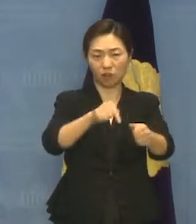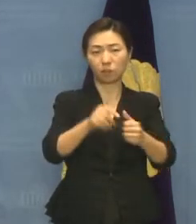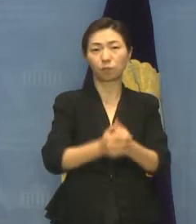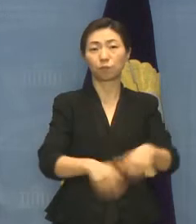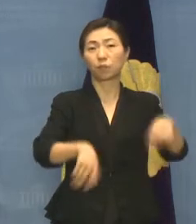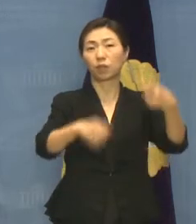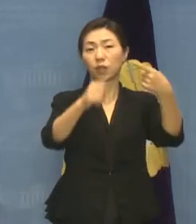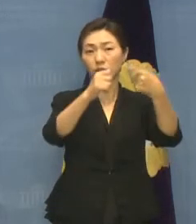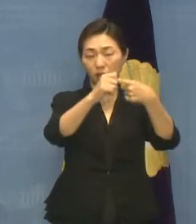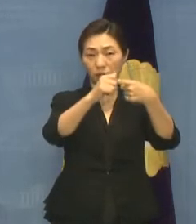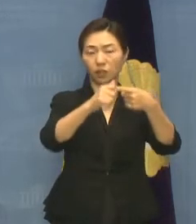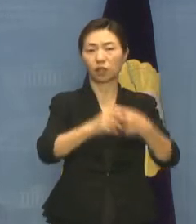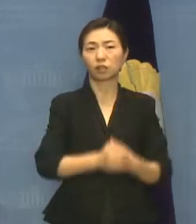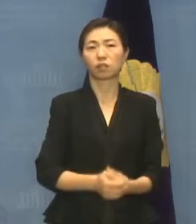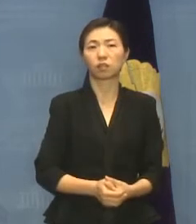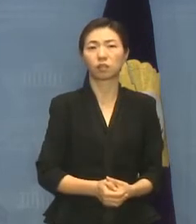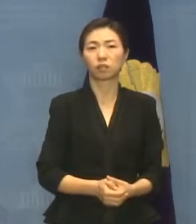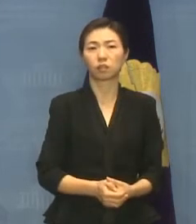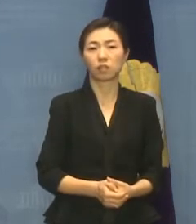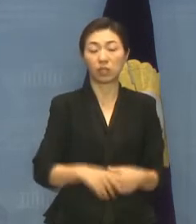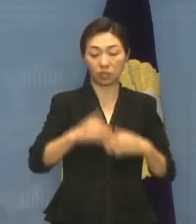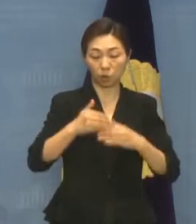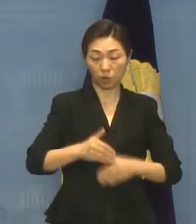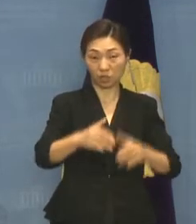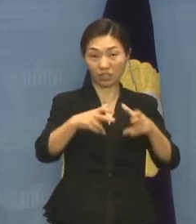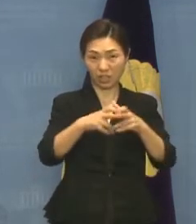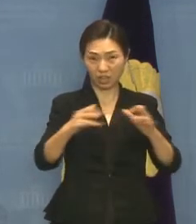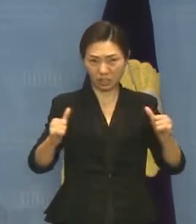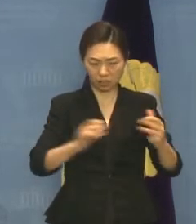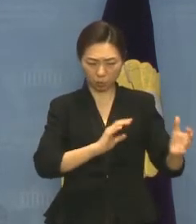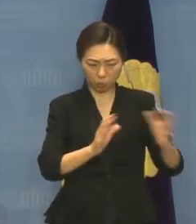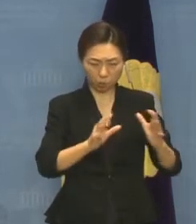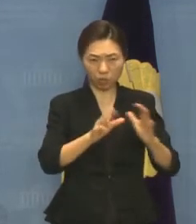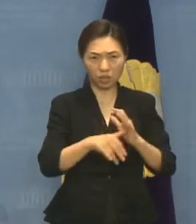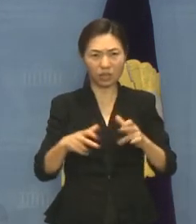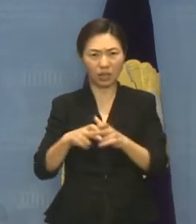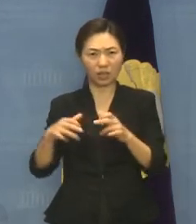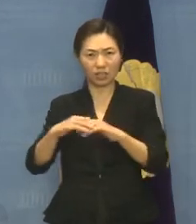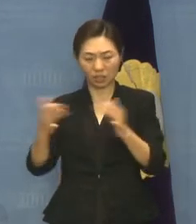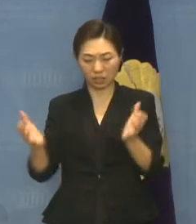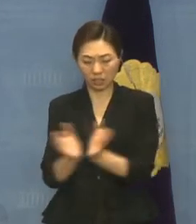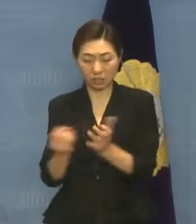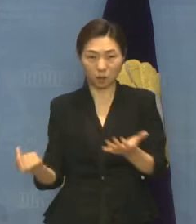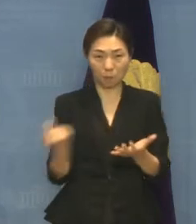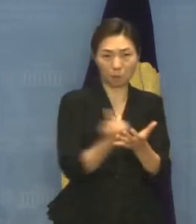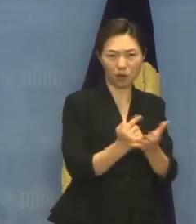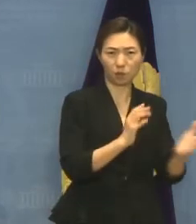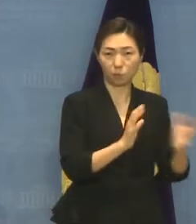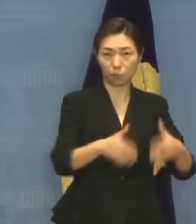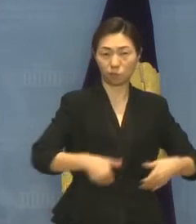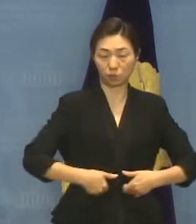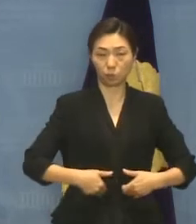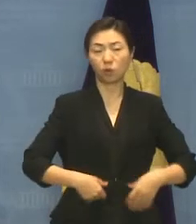계획 수립과 과정의 장애인 단체를 포함하라. 하나, 정부는